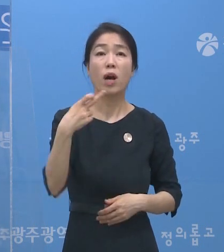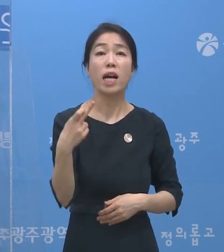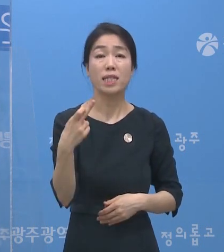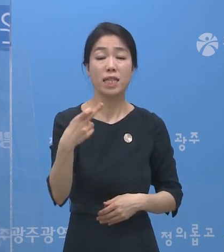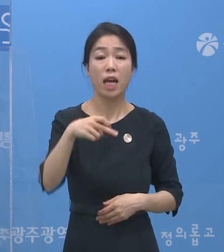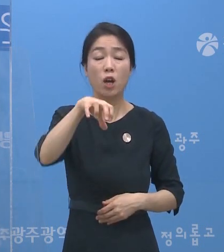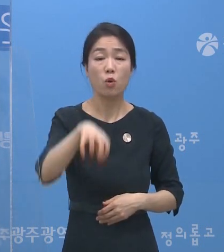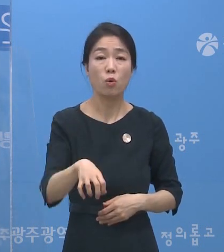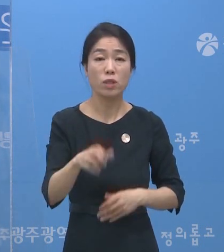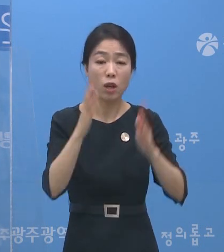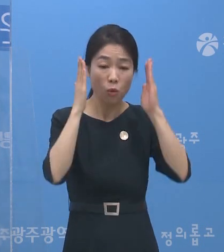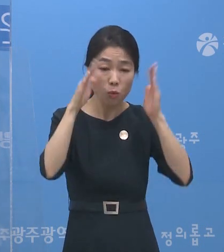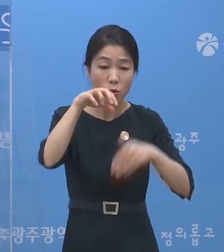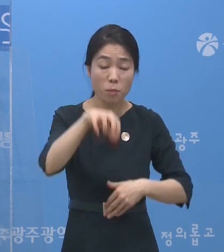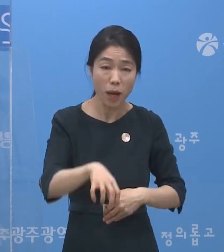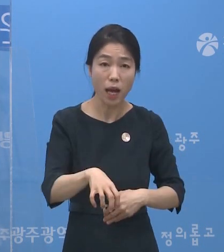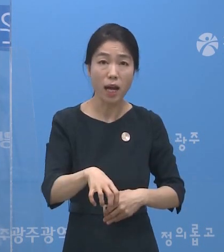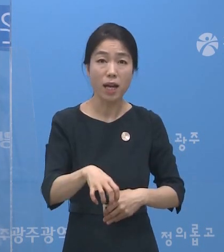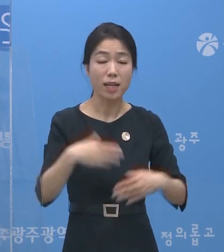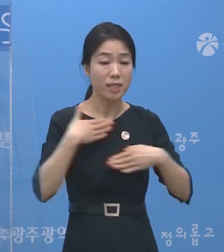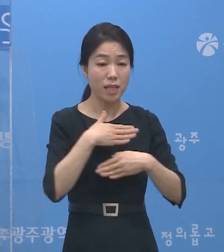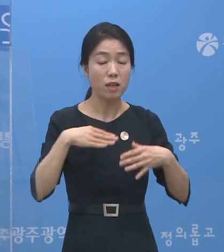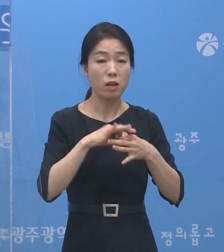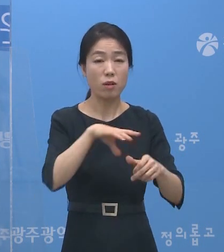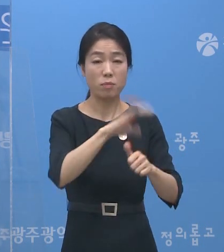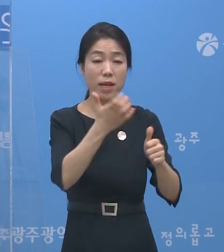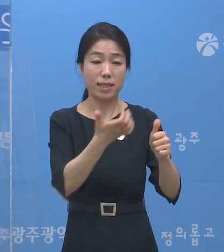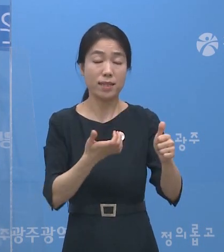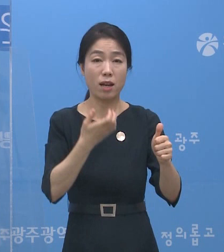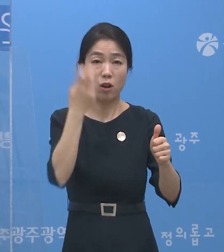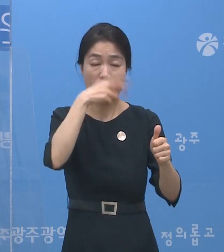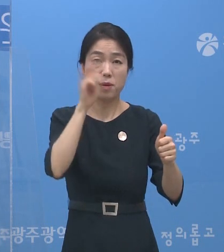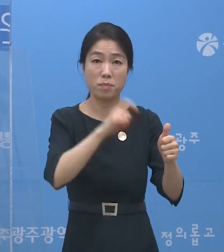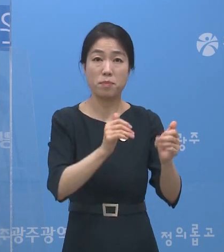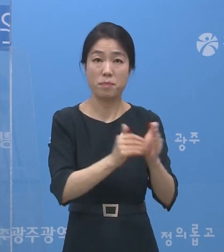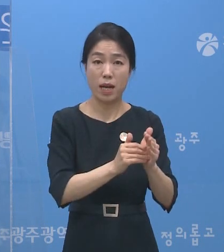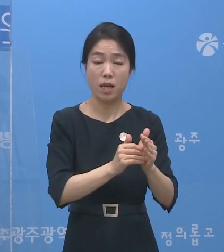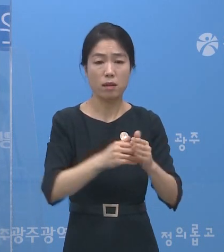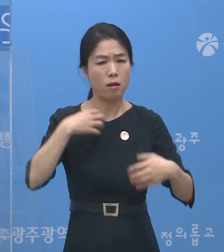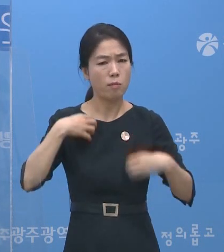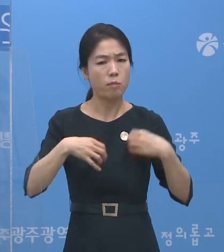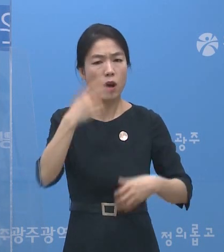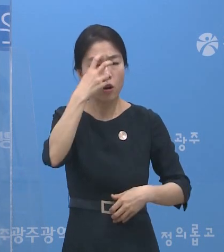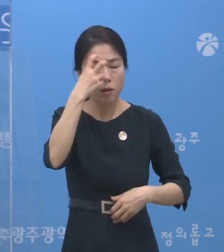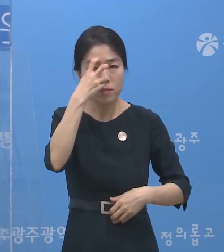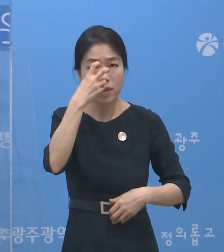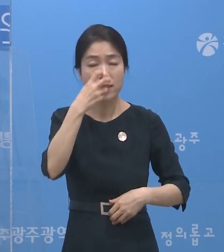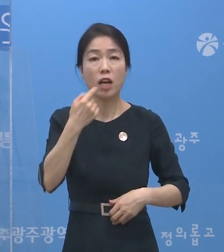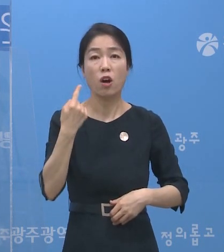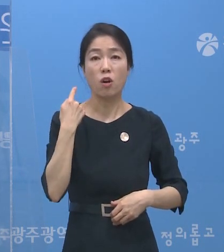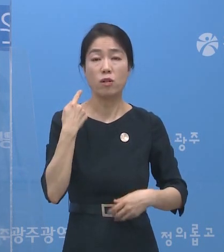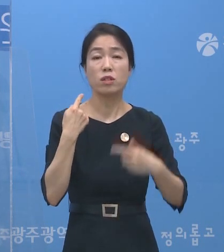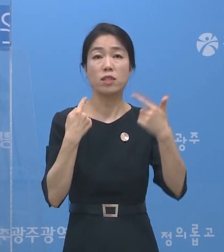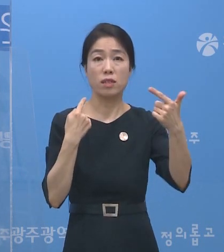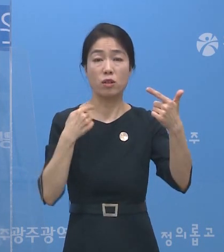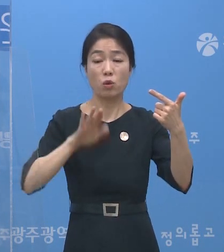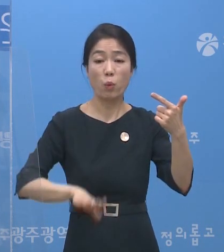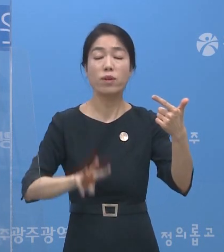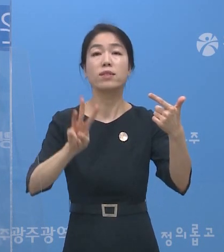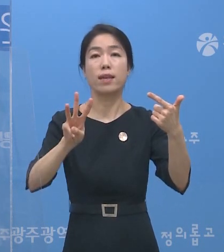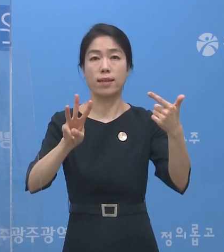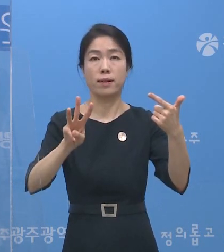독서실과 사우나 관련해서 격리 해제 전 1명 나왔고요. 또 유증상으로 검사하신 분들이 어제 6명, 오늘